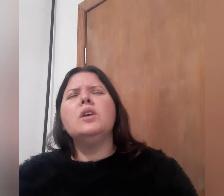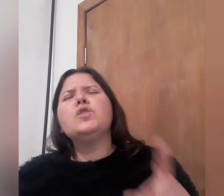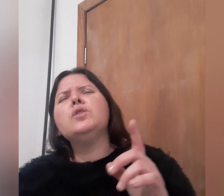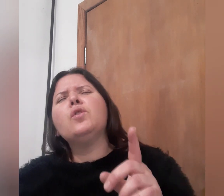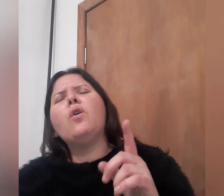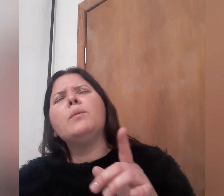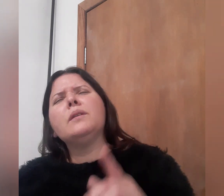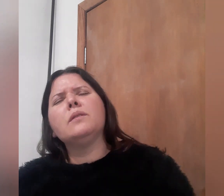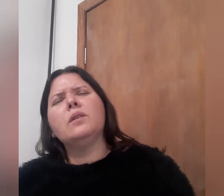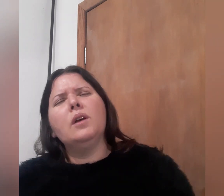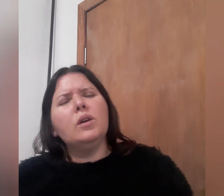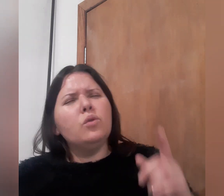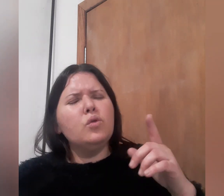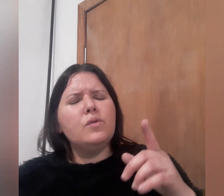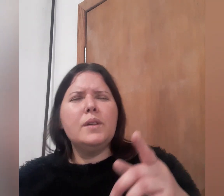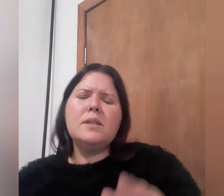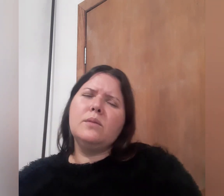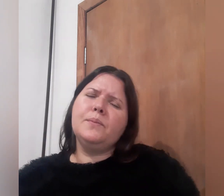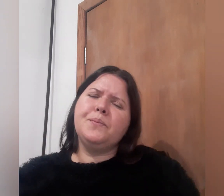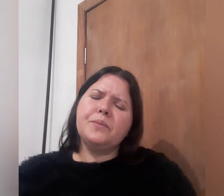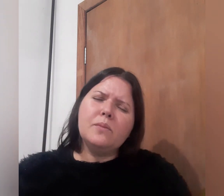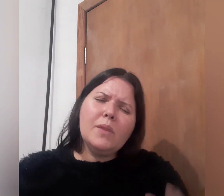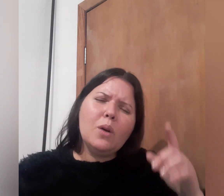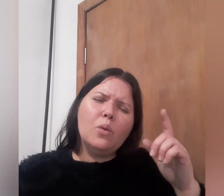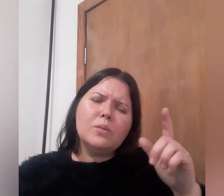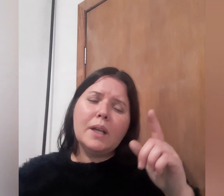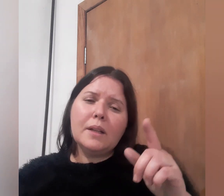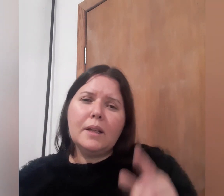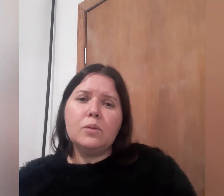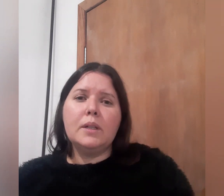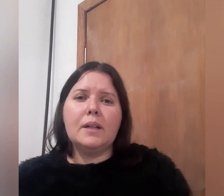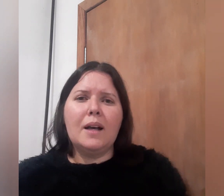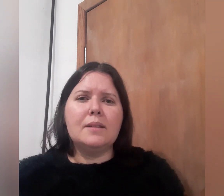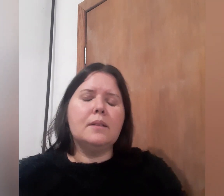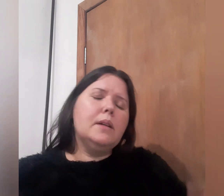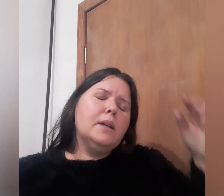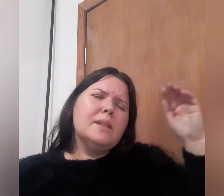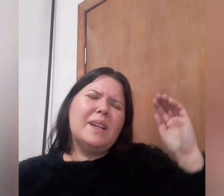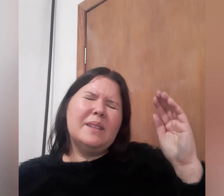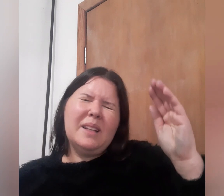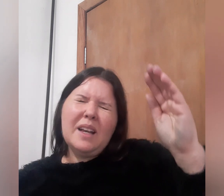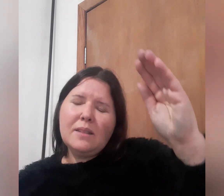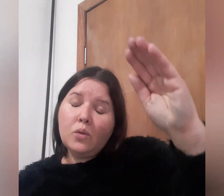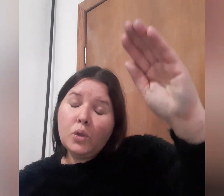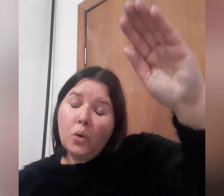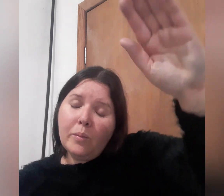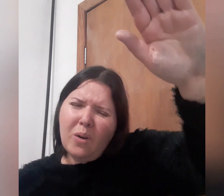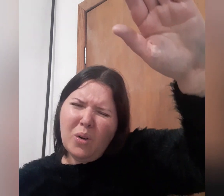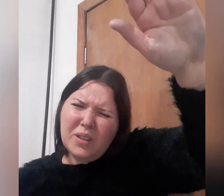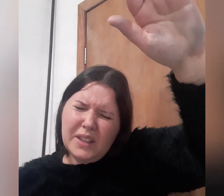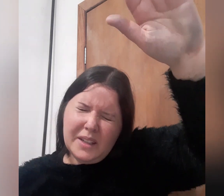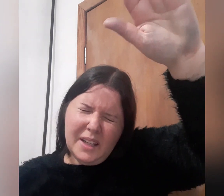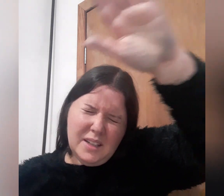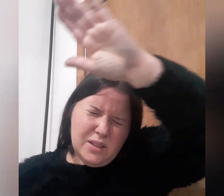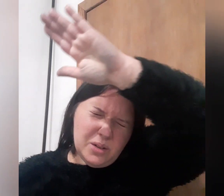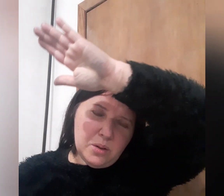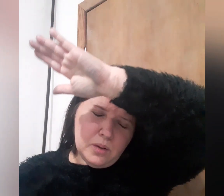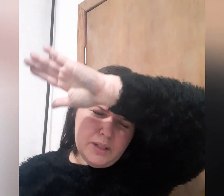deste homem, nos vício, contenda dentro de casa. Satanás, eu te dou uma ordem, rei, glória,